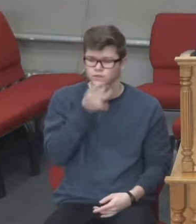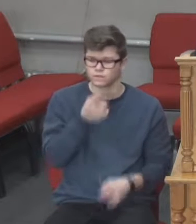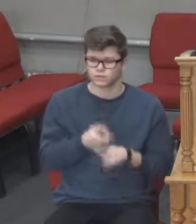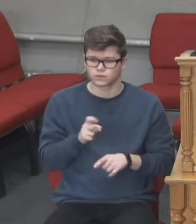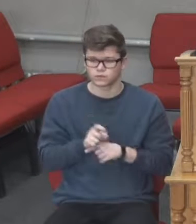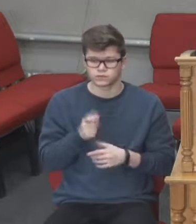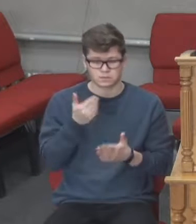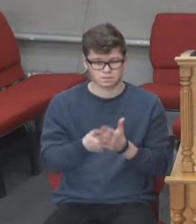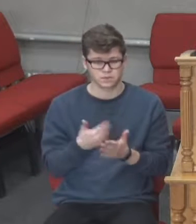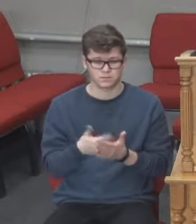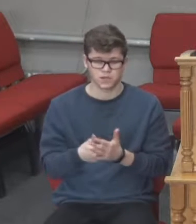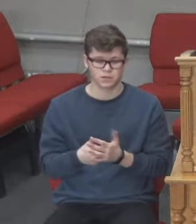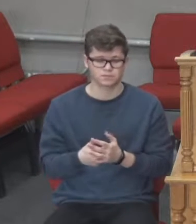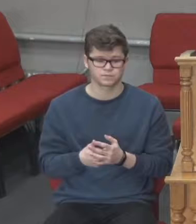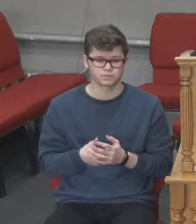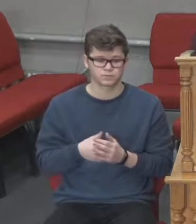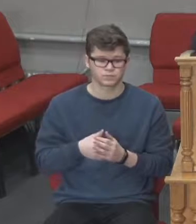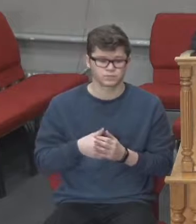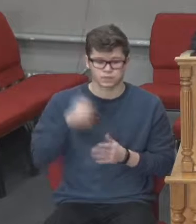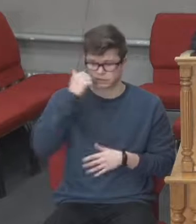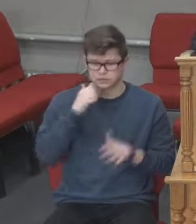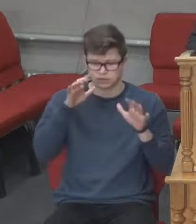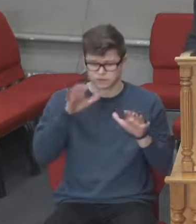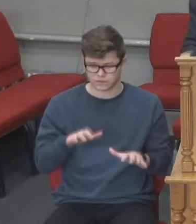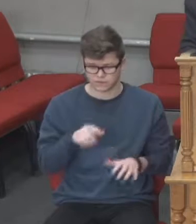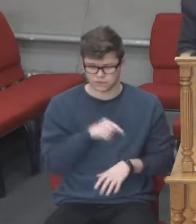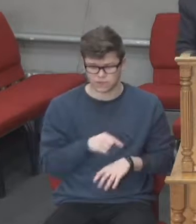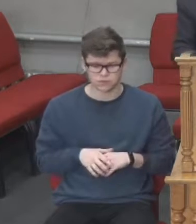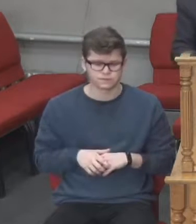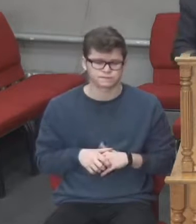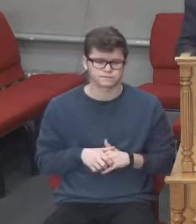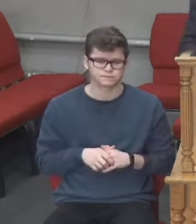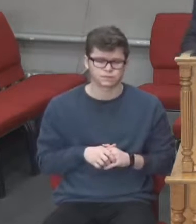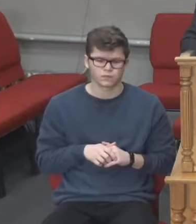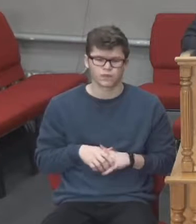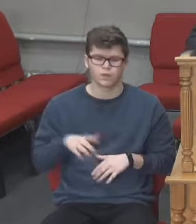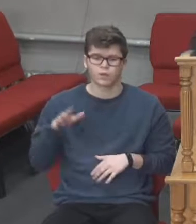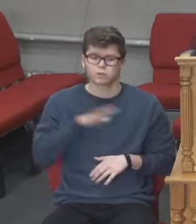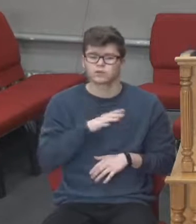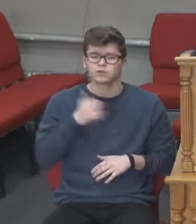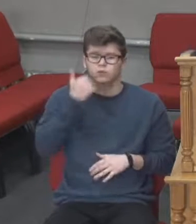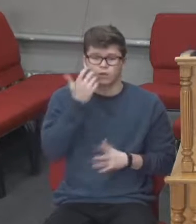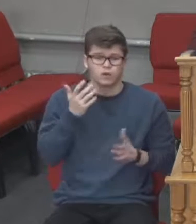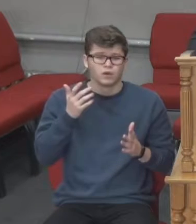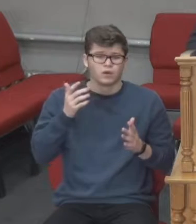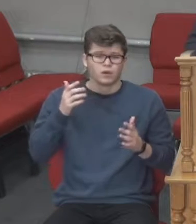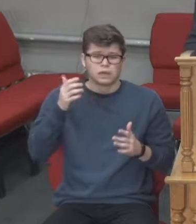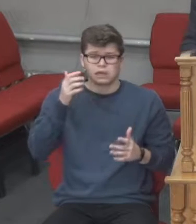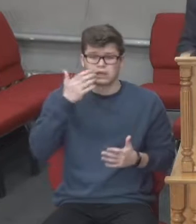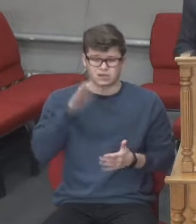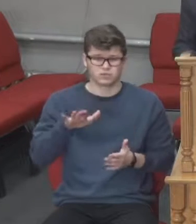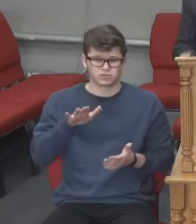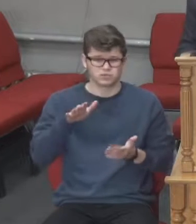приклад, який записаний в Старому Завіті. Під час відбудови мурів Єрусалиму за